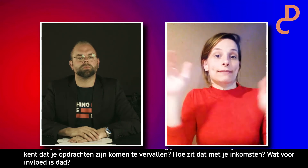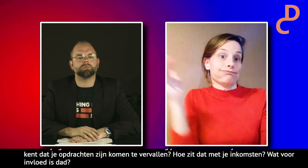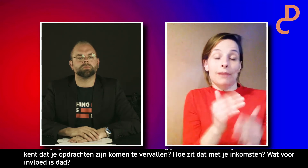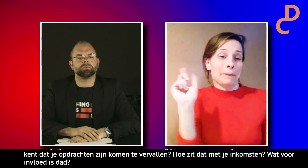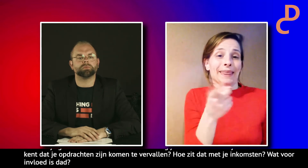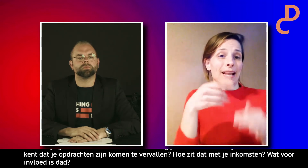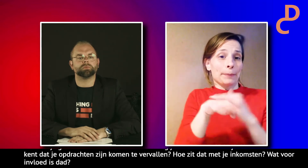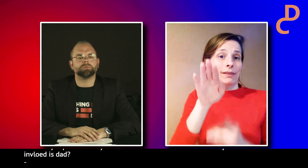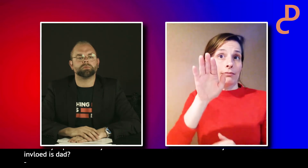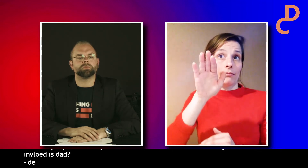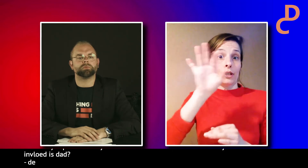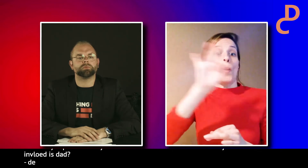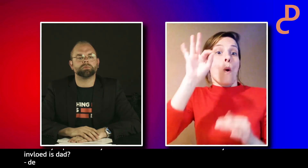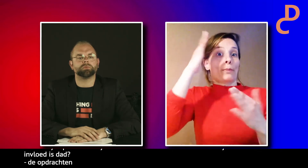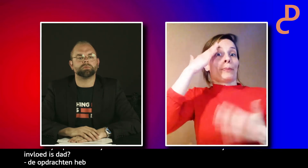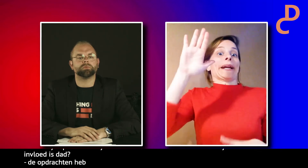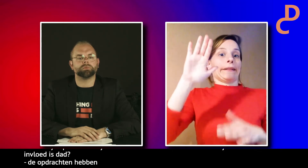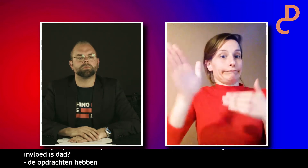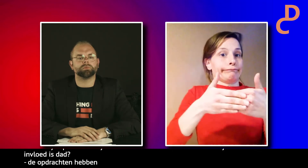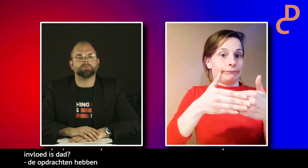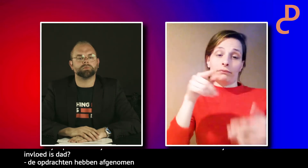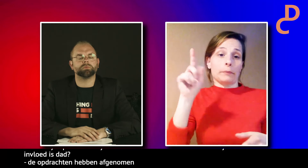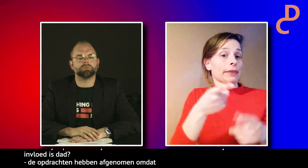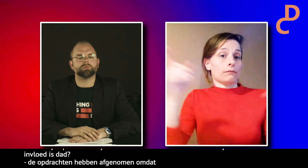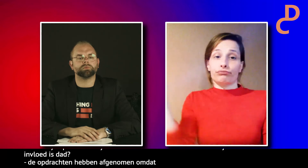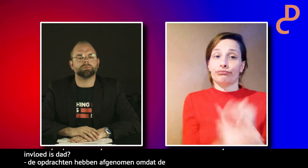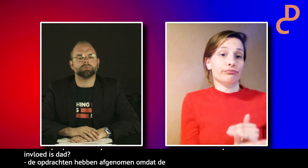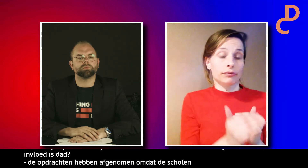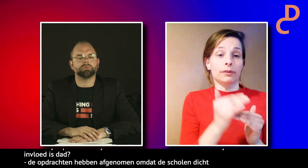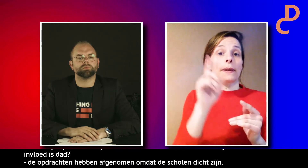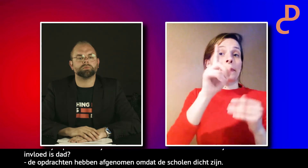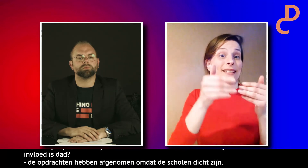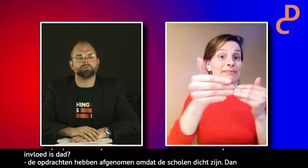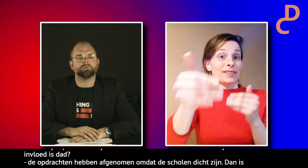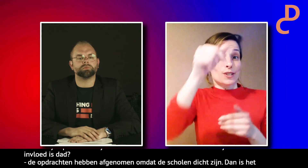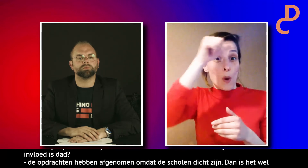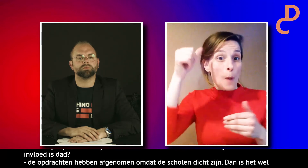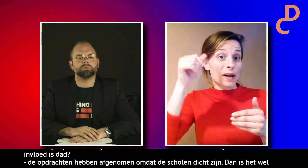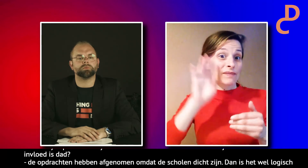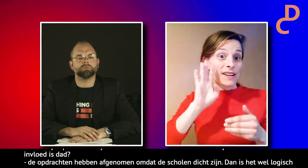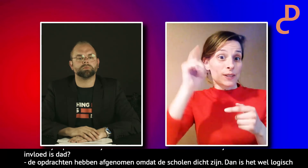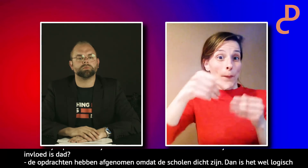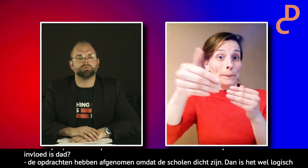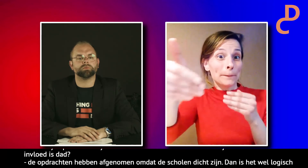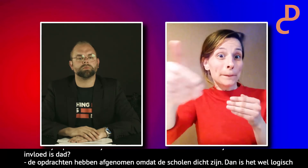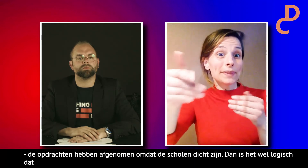maken dat de scholen dicht zijn. Dus dan is het echt wel logisch dat de opdrachten afgenomen zijn. En de